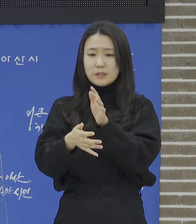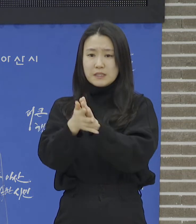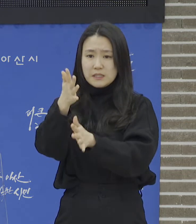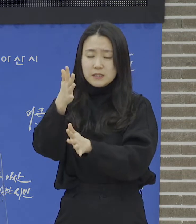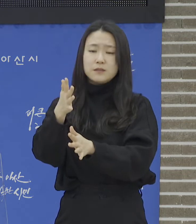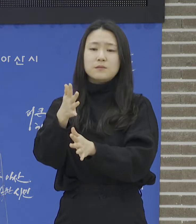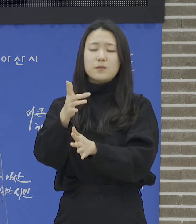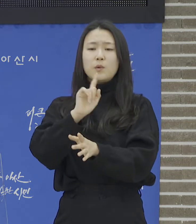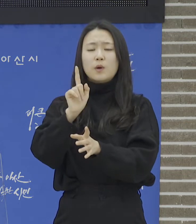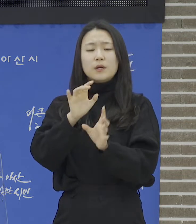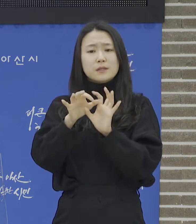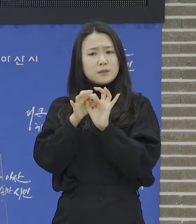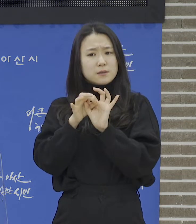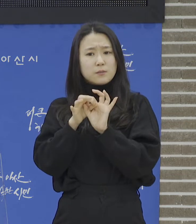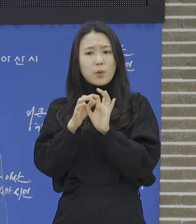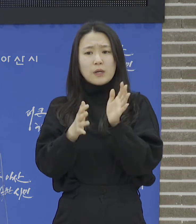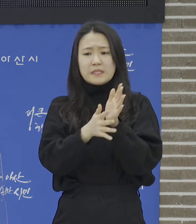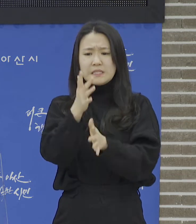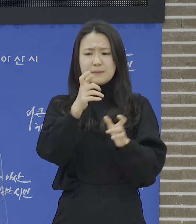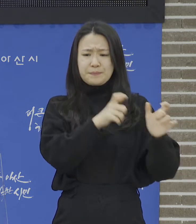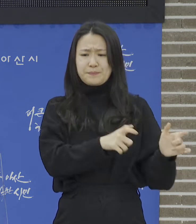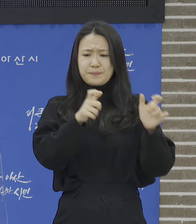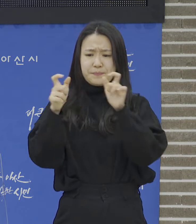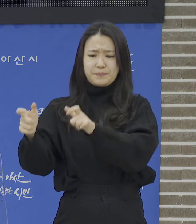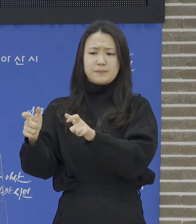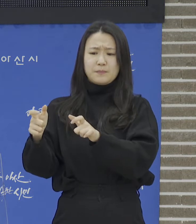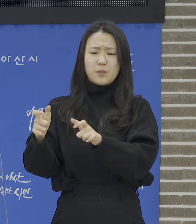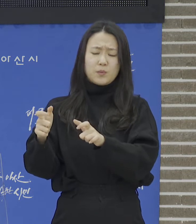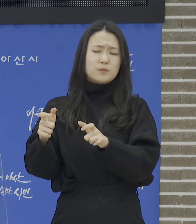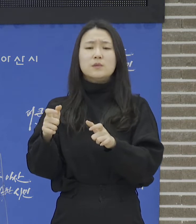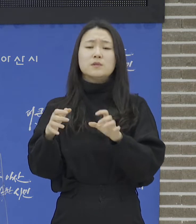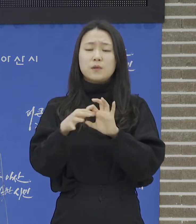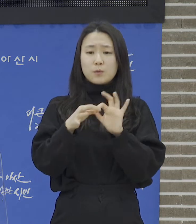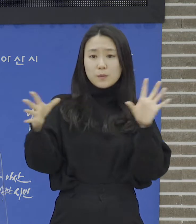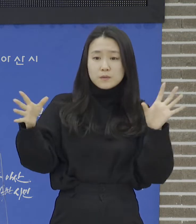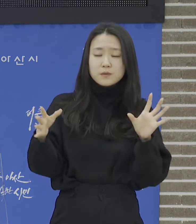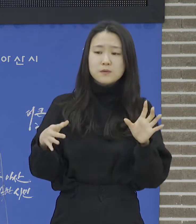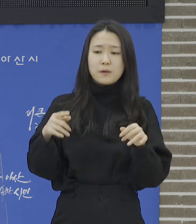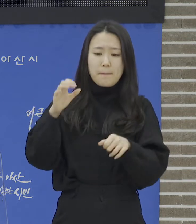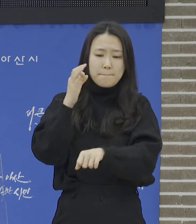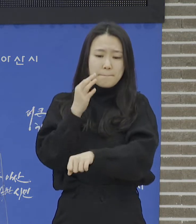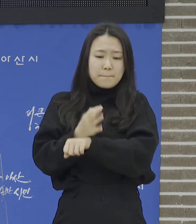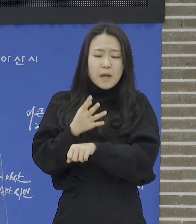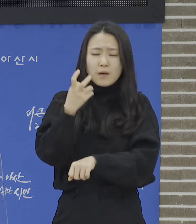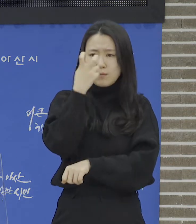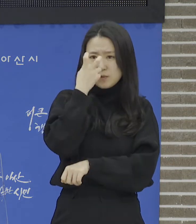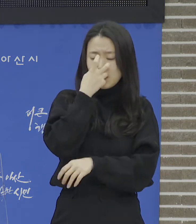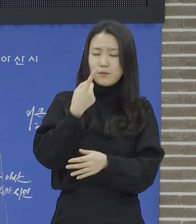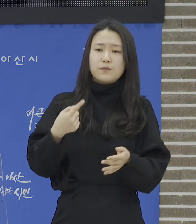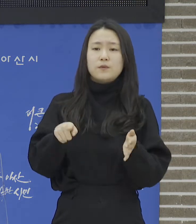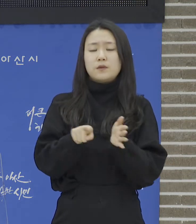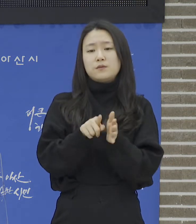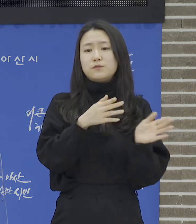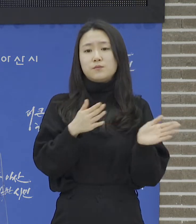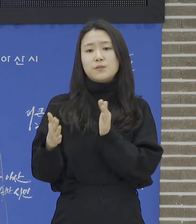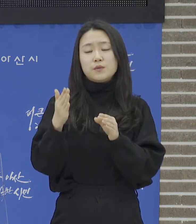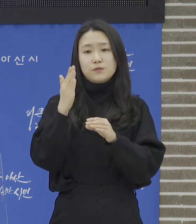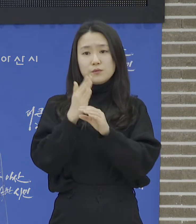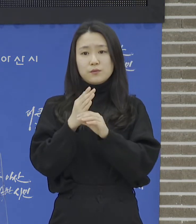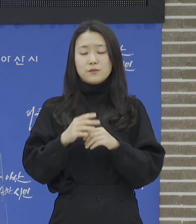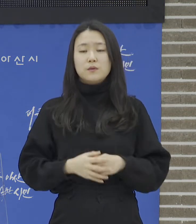지역에서 받을 수 있도록 하였습니다. 다음으로는 증가하고 있는 재택치료 환자에 대한